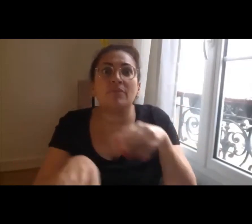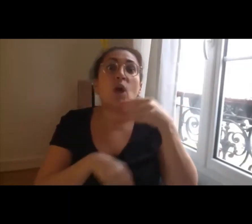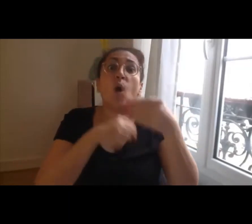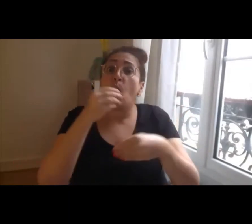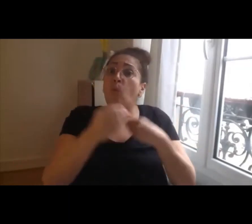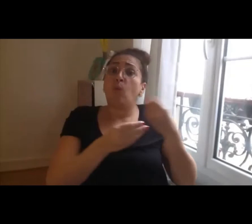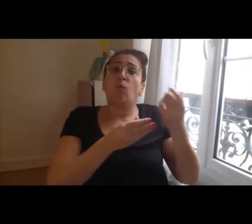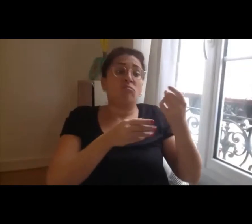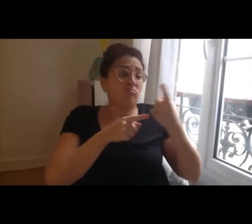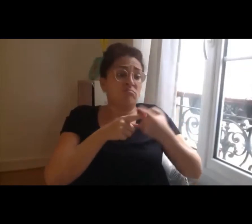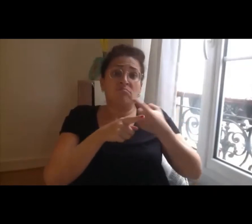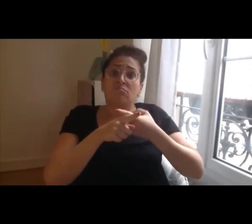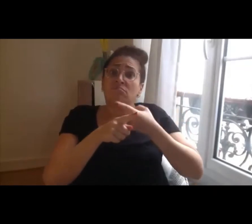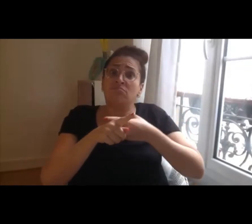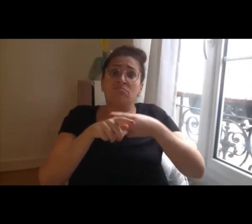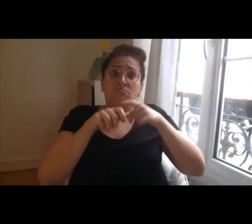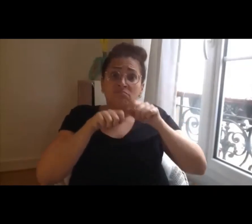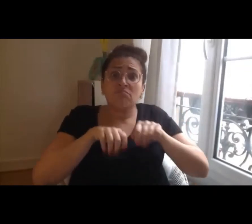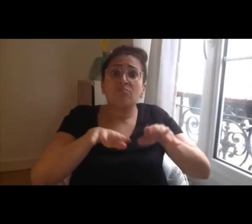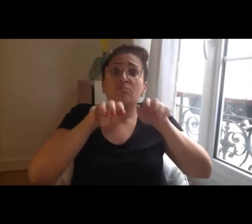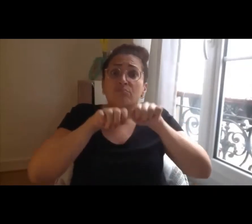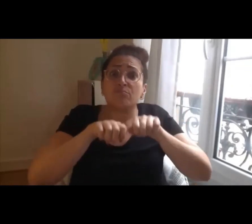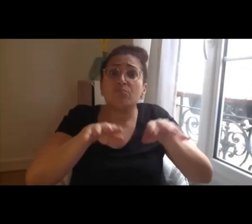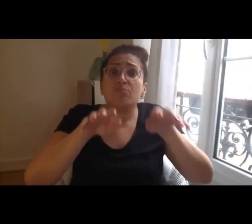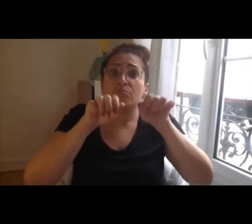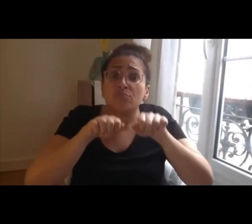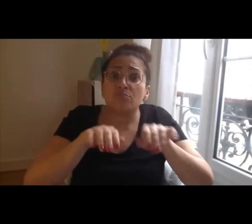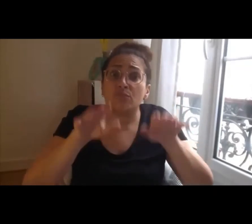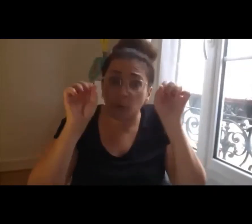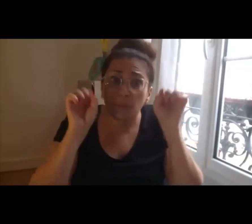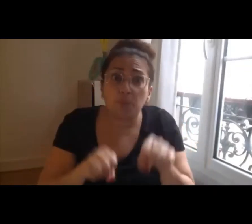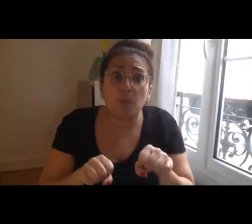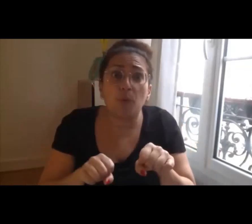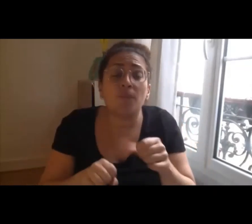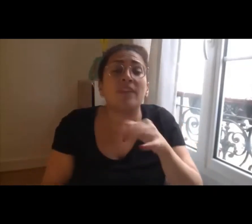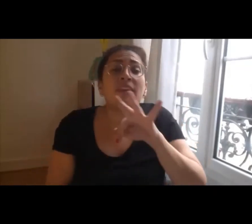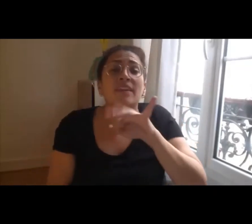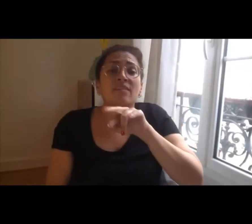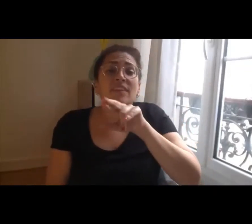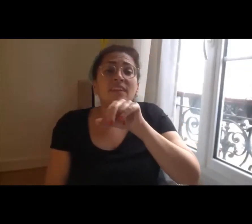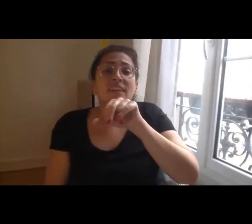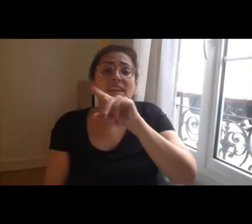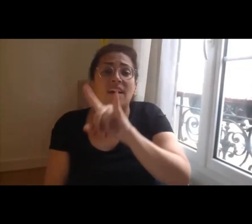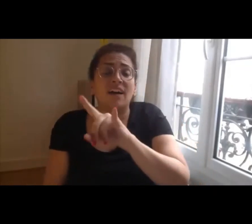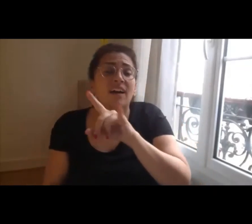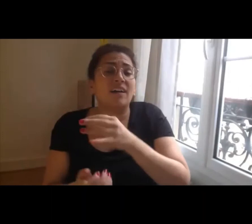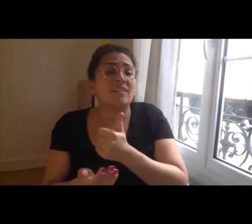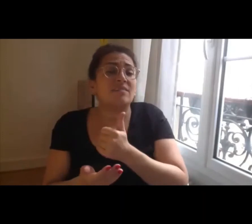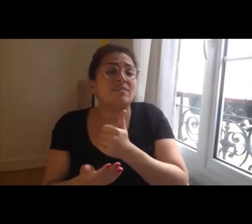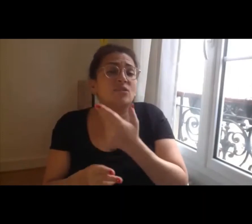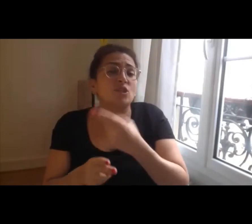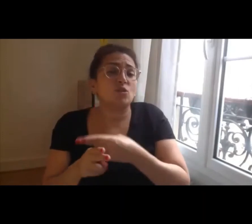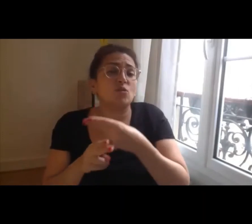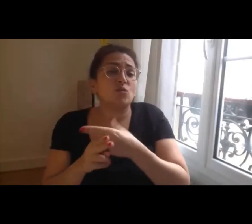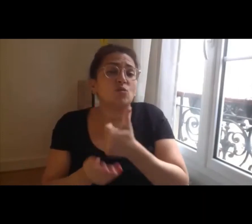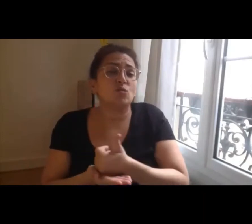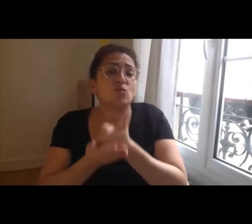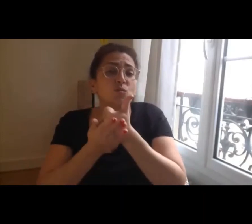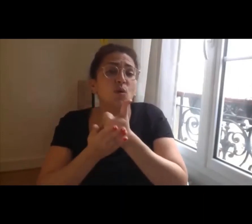recherche puis diffusion des résultats donc via ce que la FIRA appelle les supports d'application